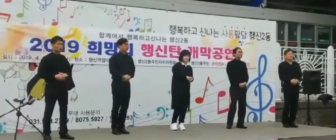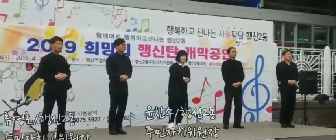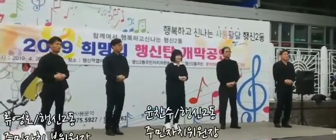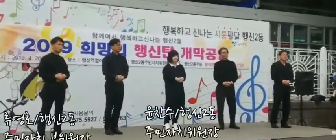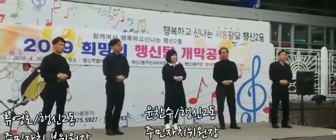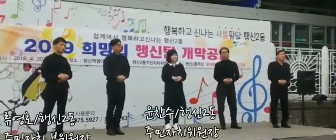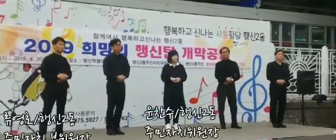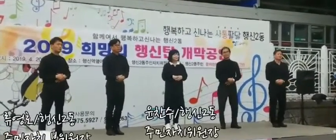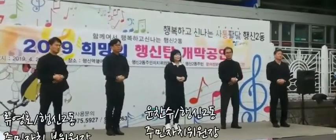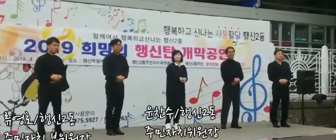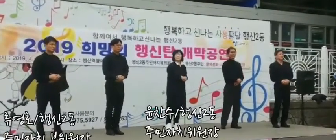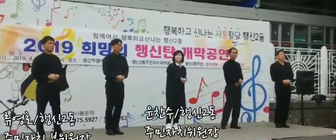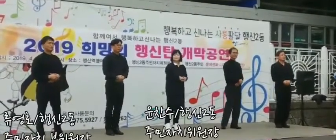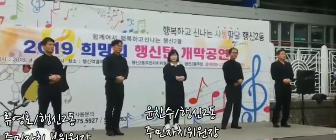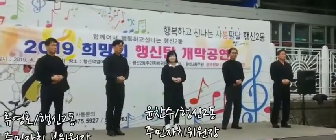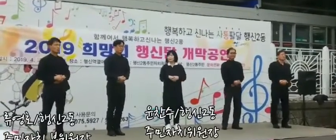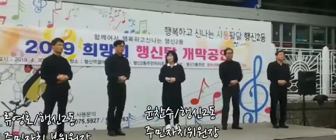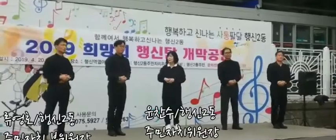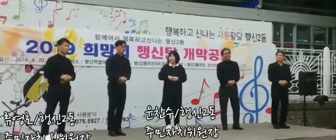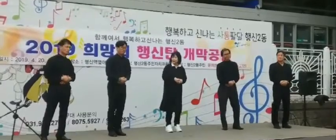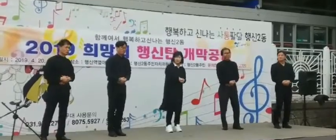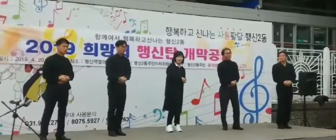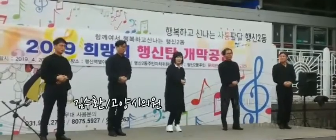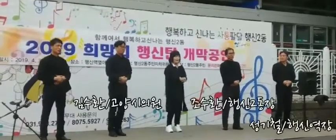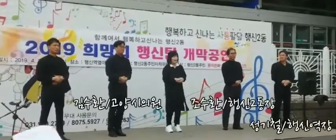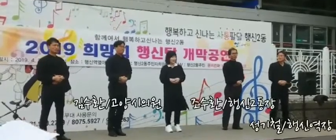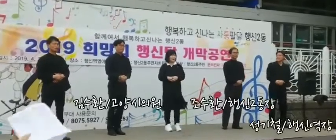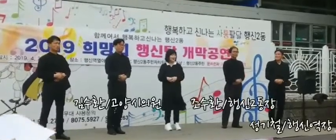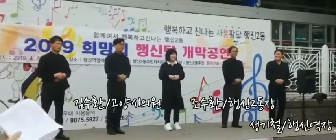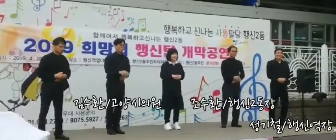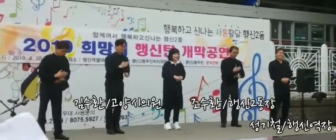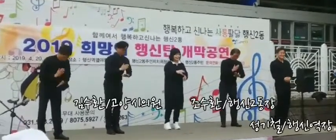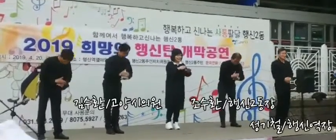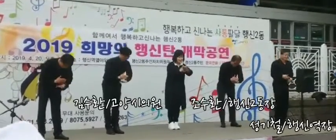위해 태어난 사람 감사합니다.